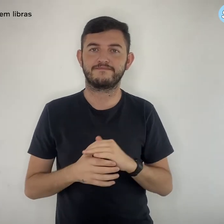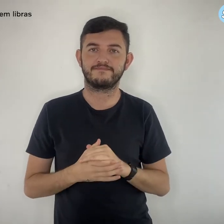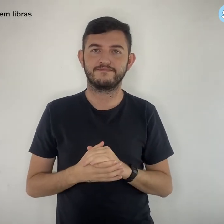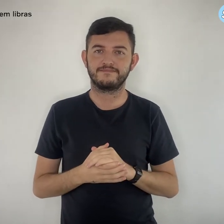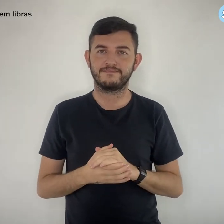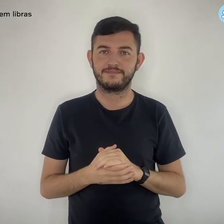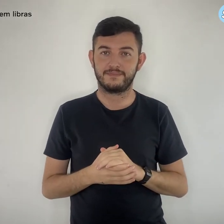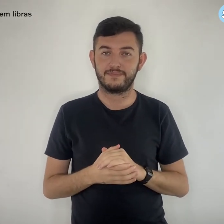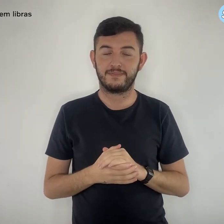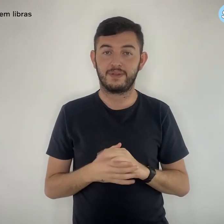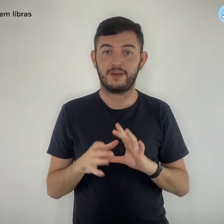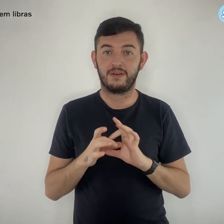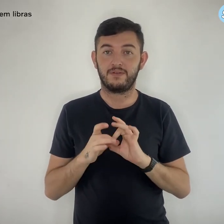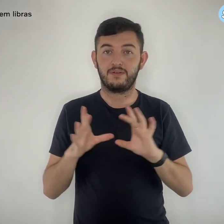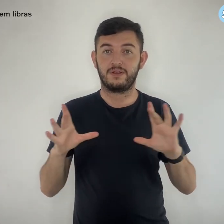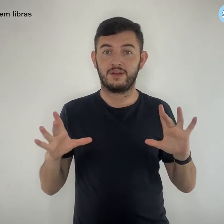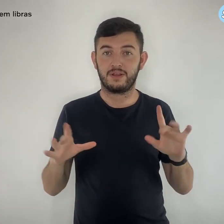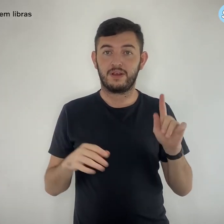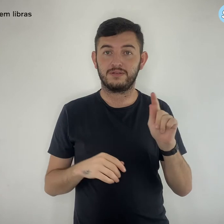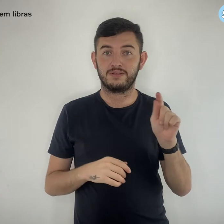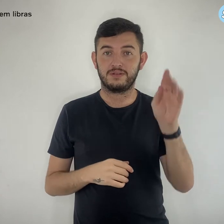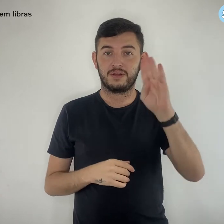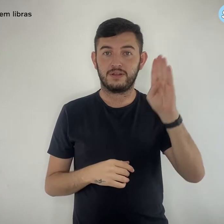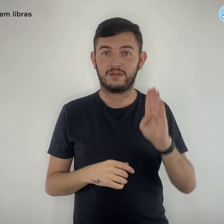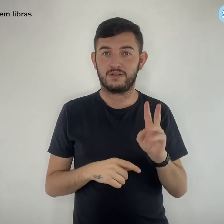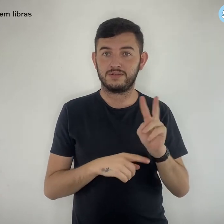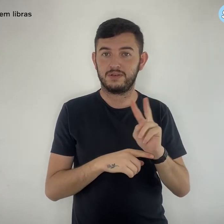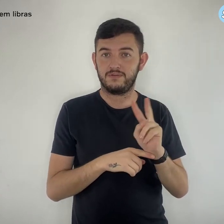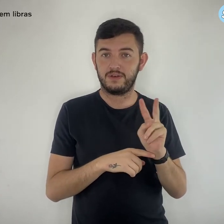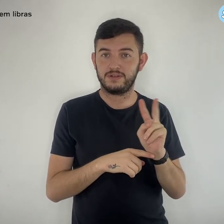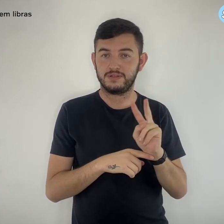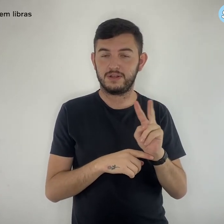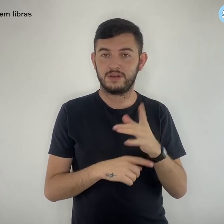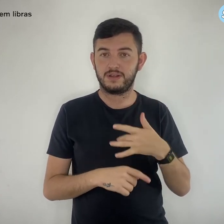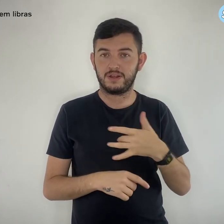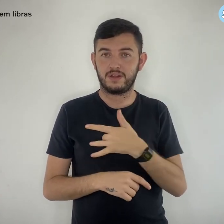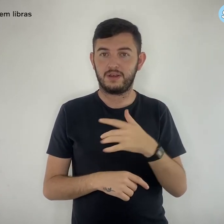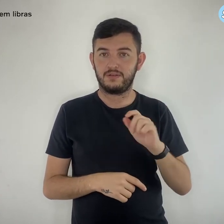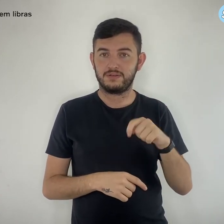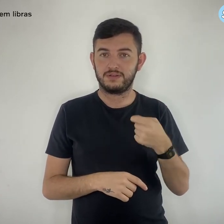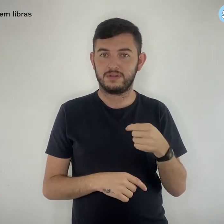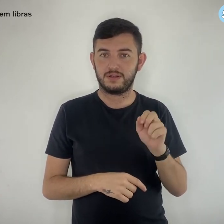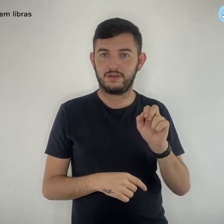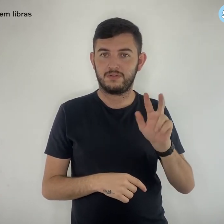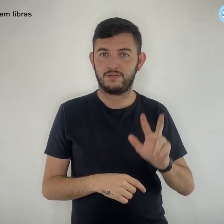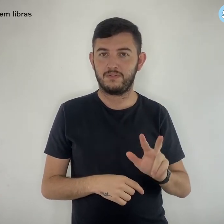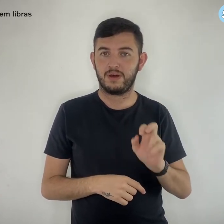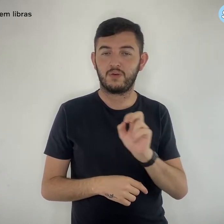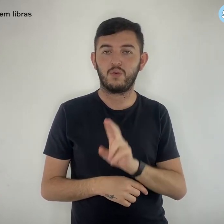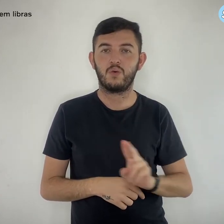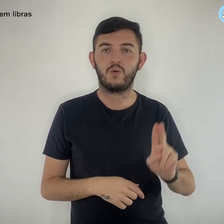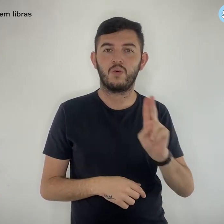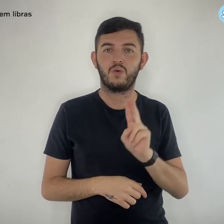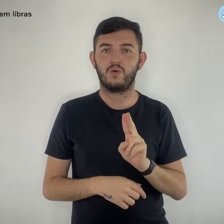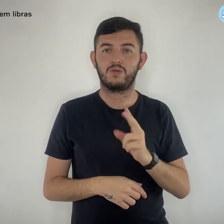-19. A autorização da Agência Nacional de Vigilância Sanitária para o uso da vacina